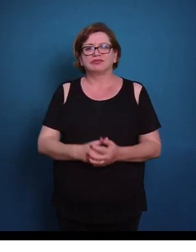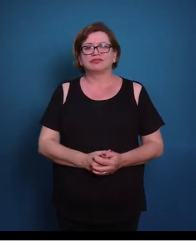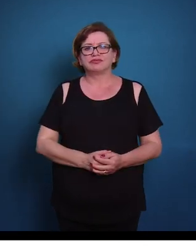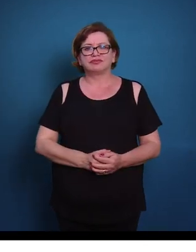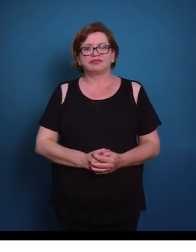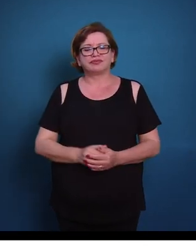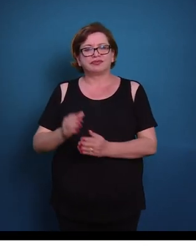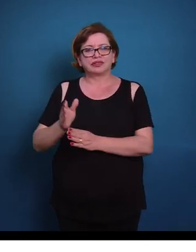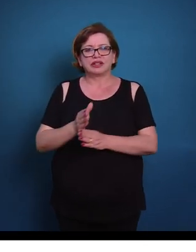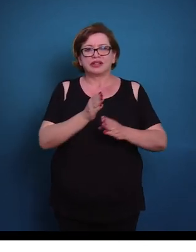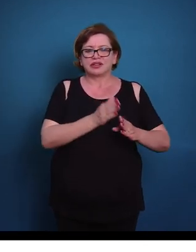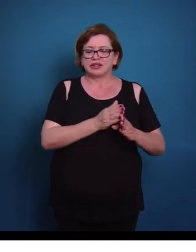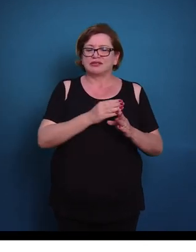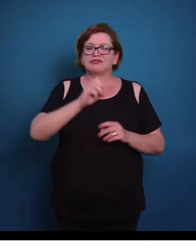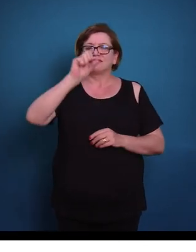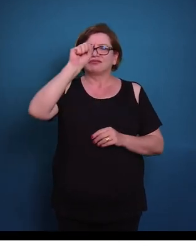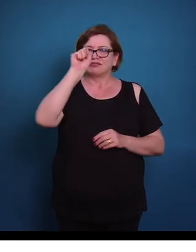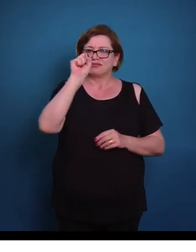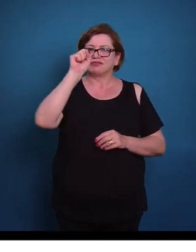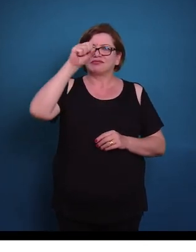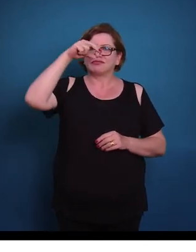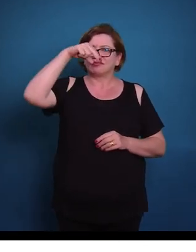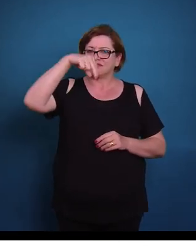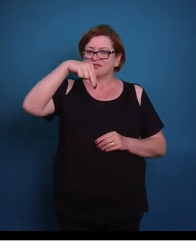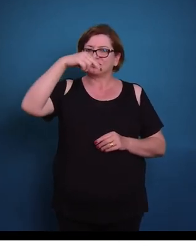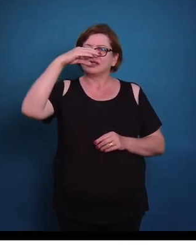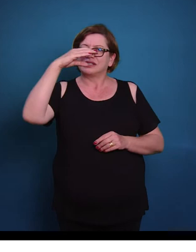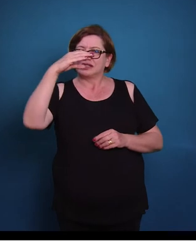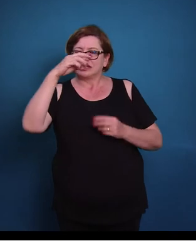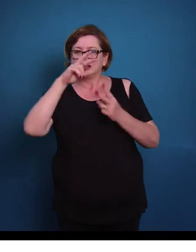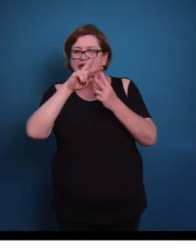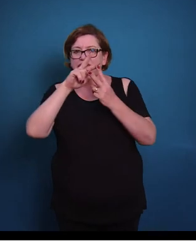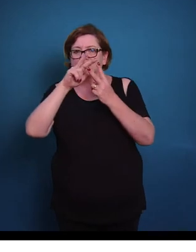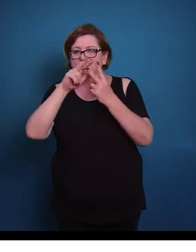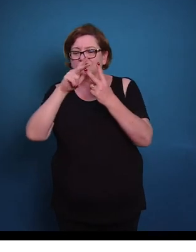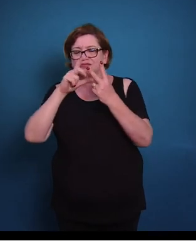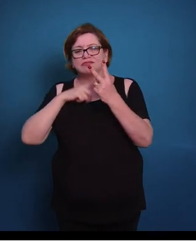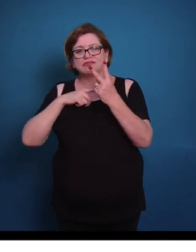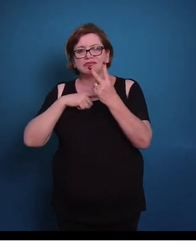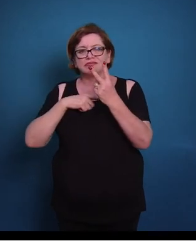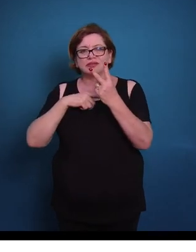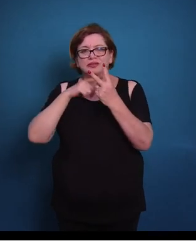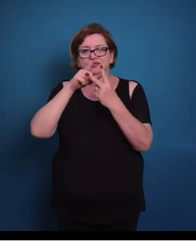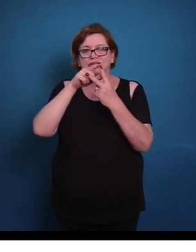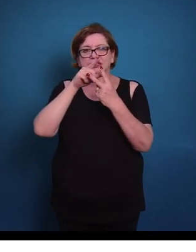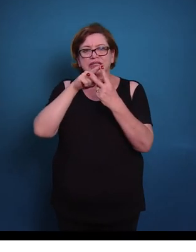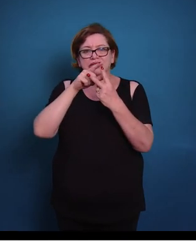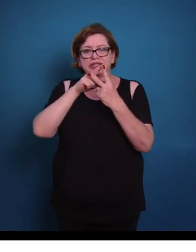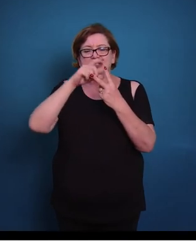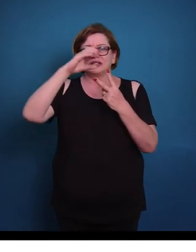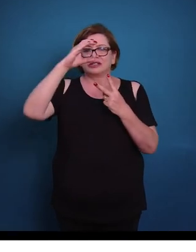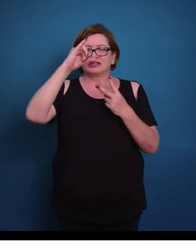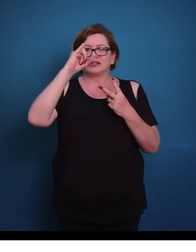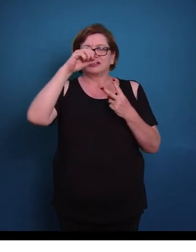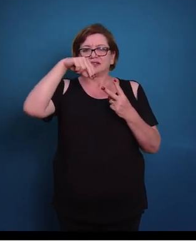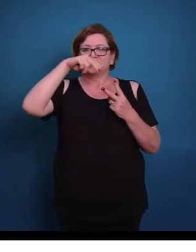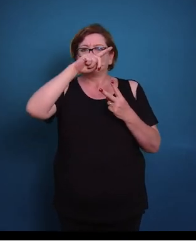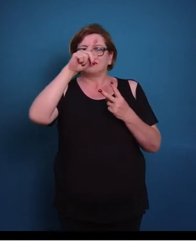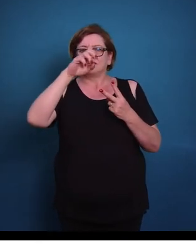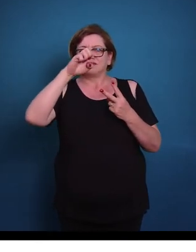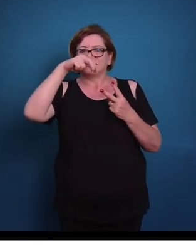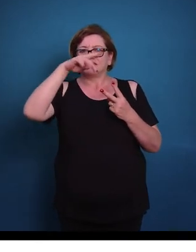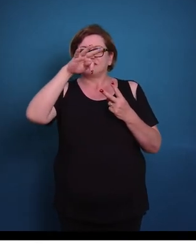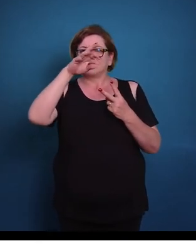No caso do sistema nervoso central, ele possui dois tipos de tecido. Nós temos o tecido aqui, substância cinzenta, e a substância